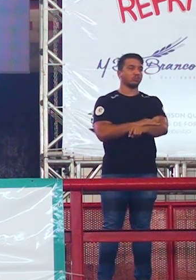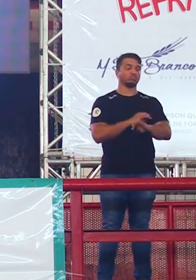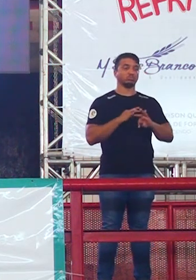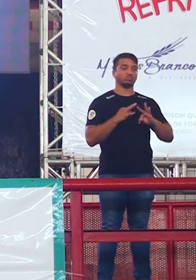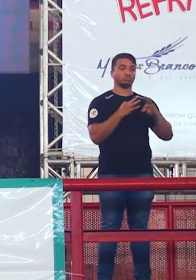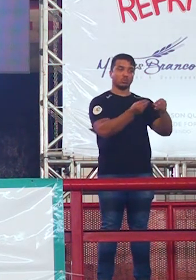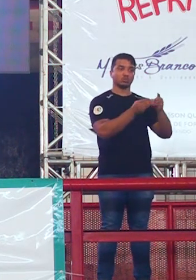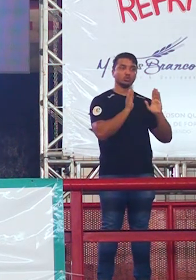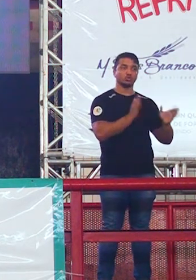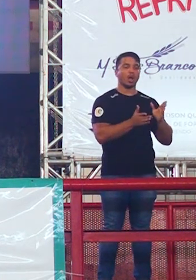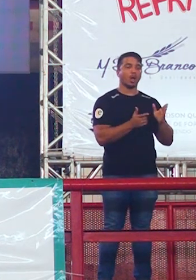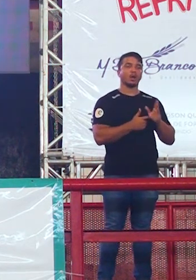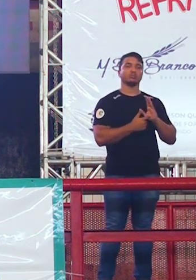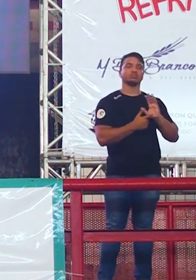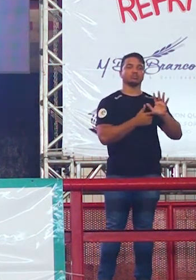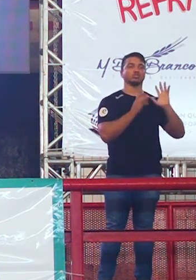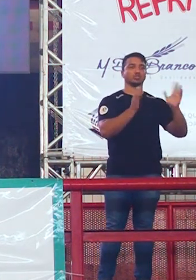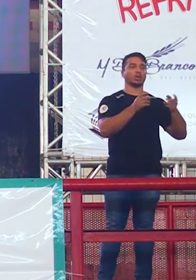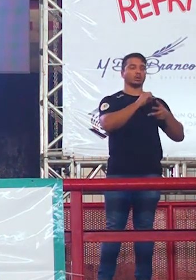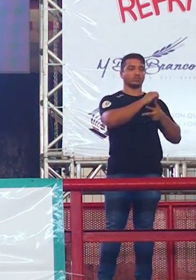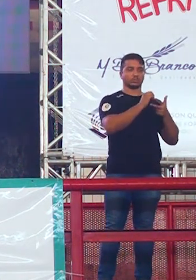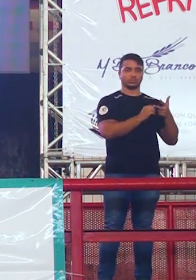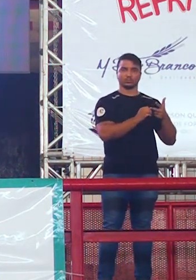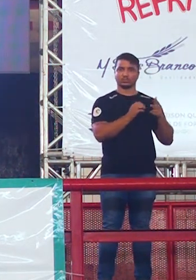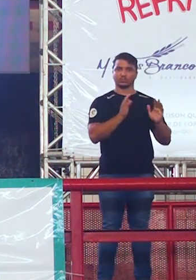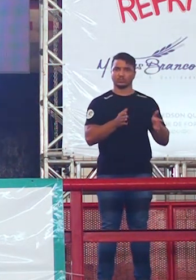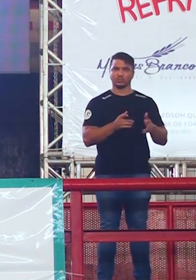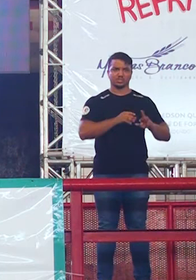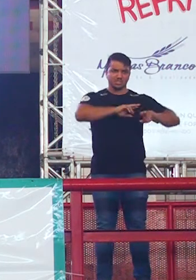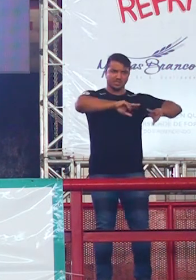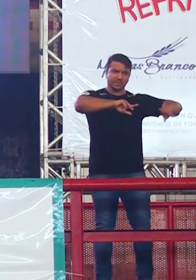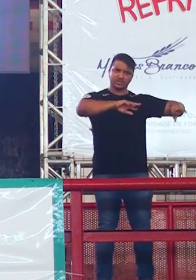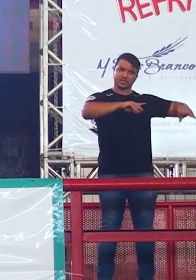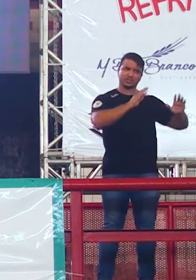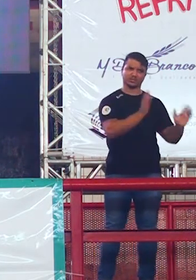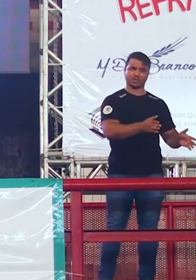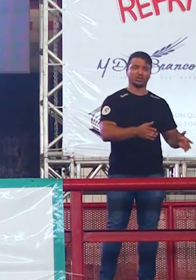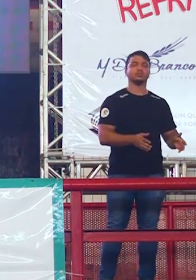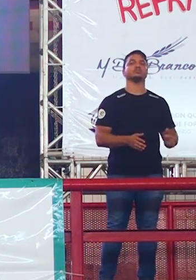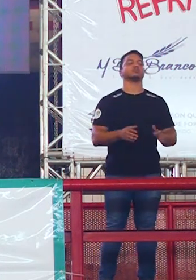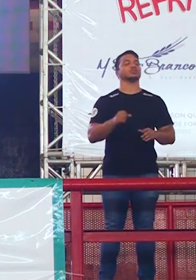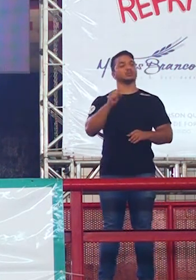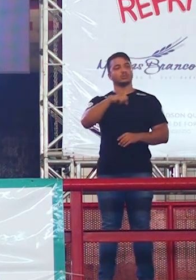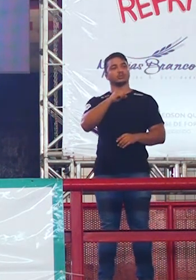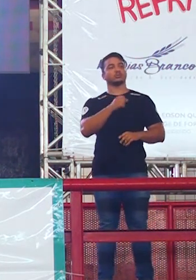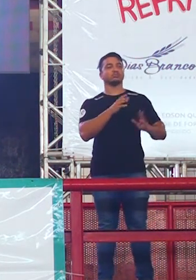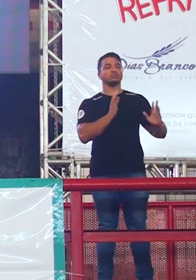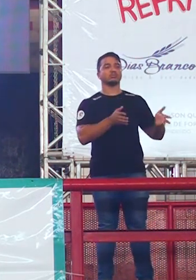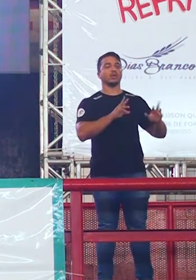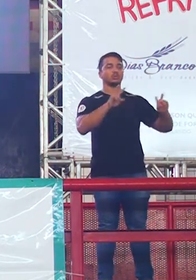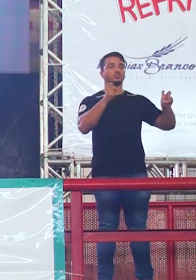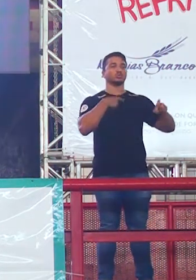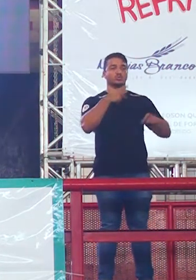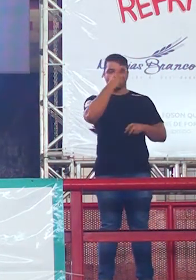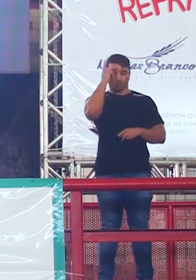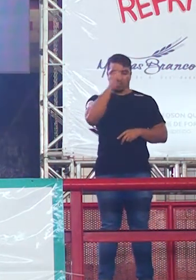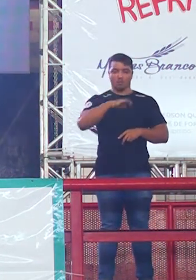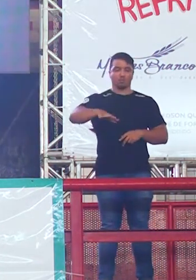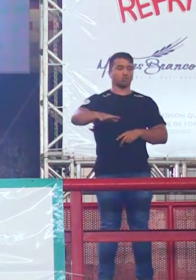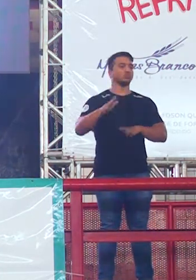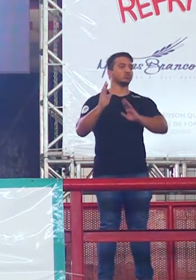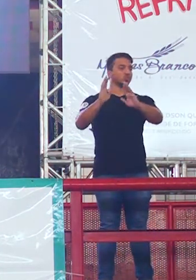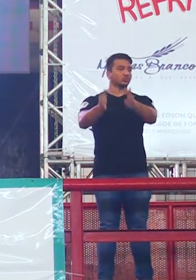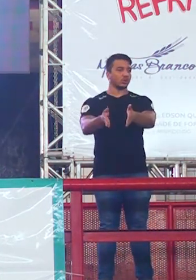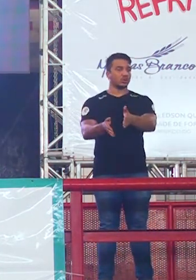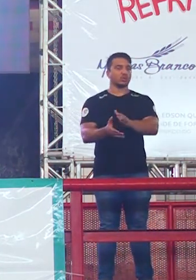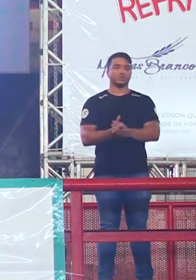já caiu essa discussão, viu? Já caiu a diversidade? Já. Já caiu a diversidade do nosso povo, sim. Já